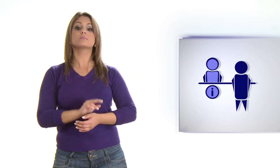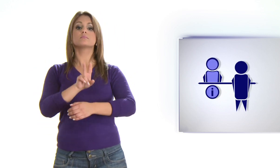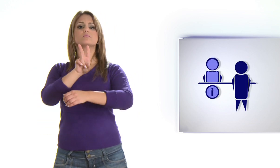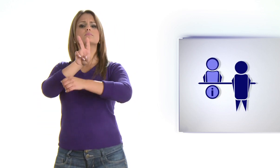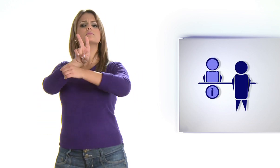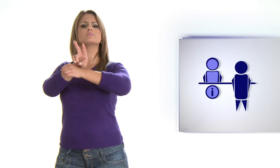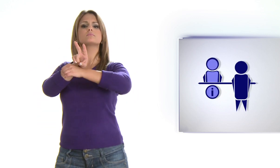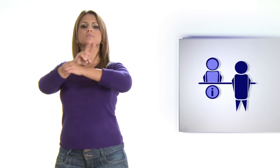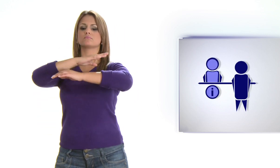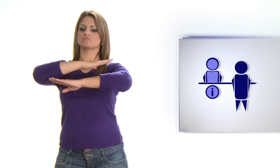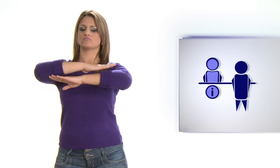Portaria